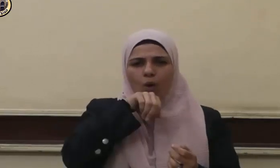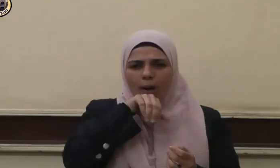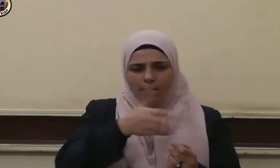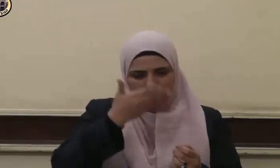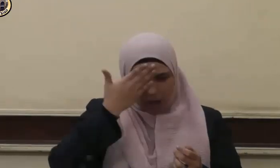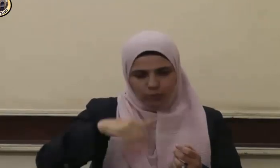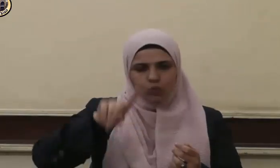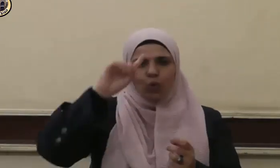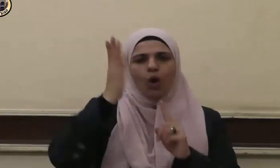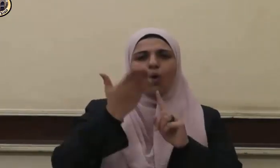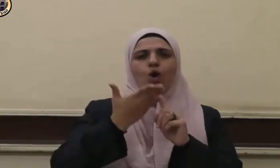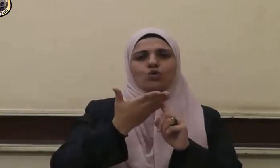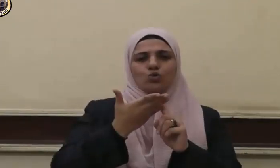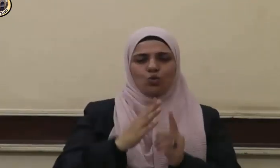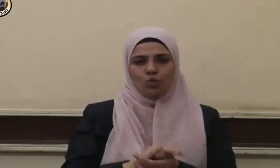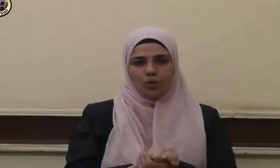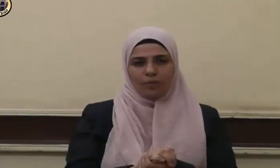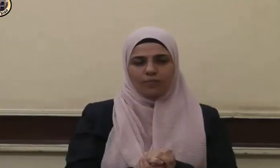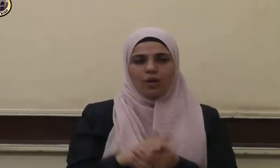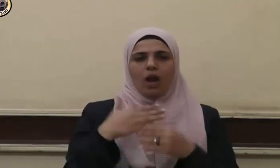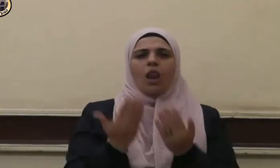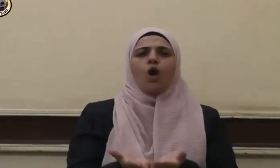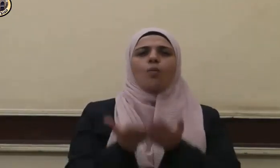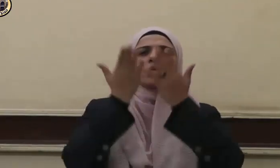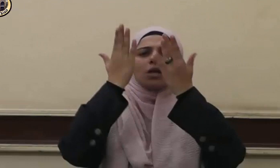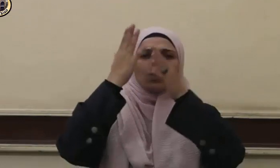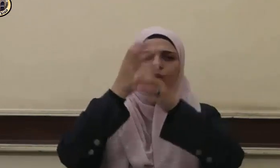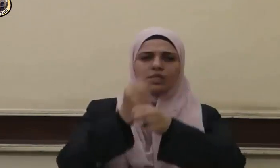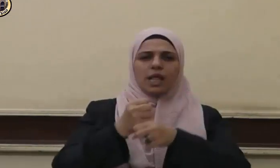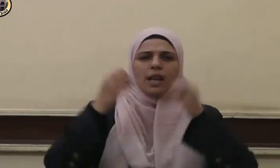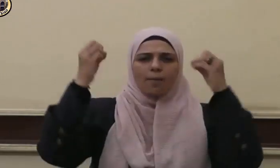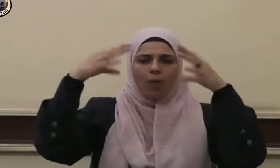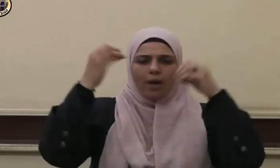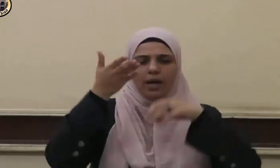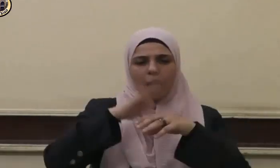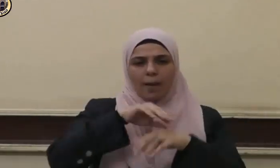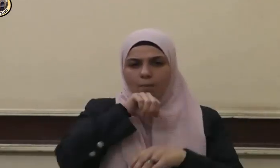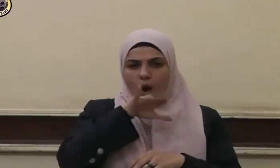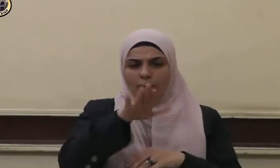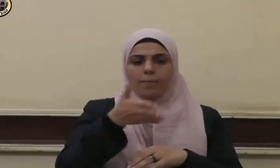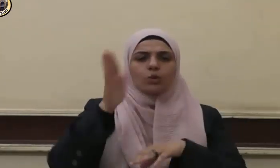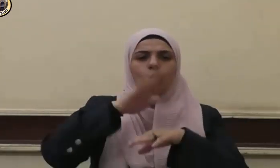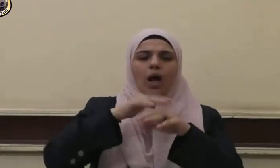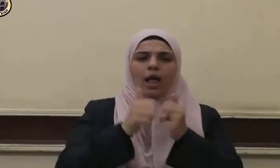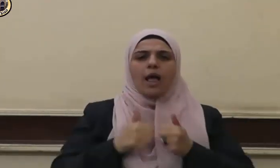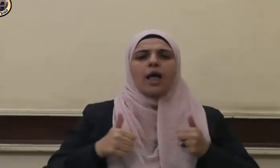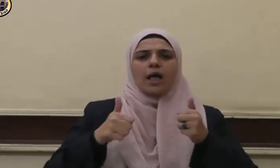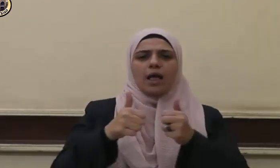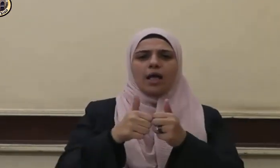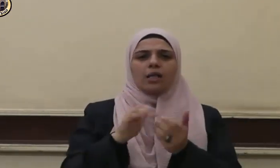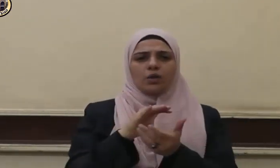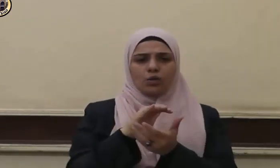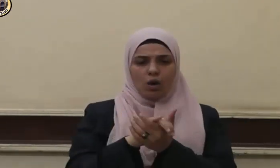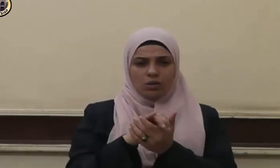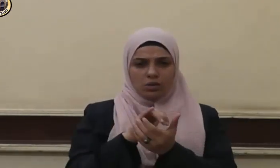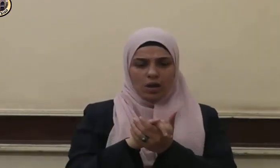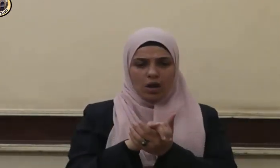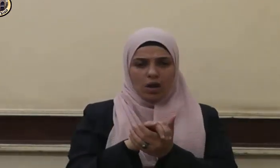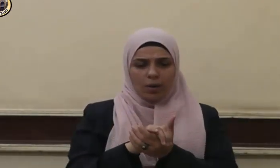ونبينا محمدا عبده ورسوله اللهم صلي وسلم وبارك عليه وعلى آله